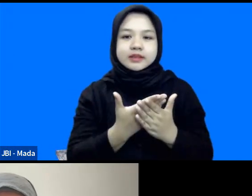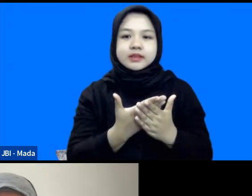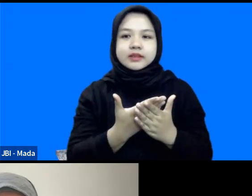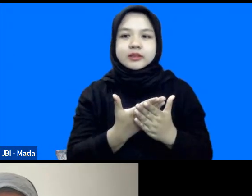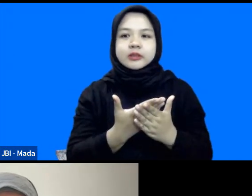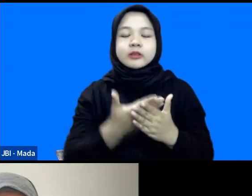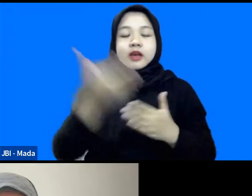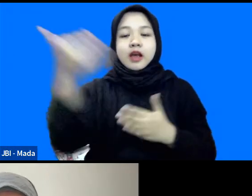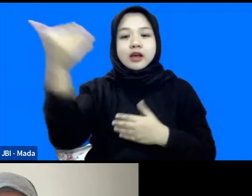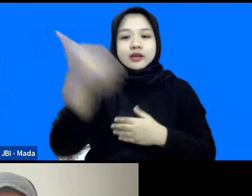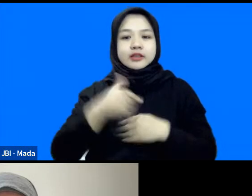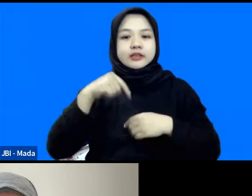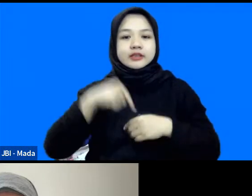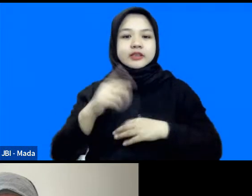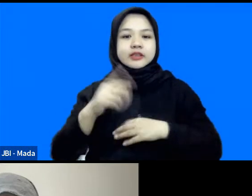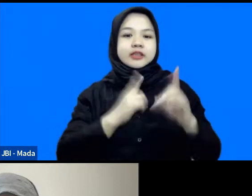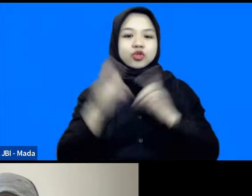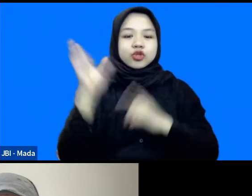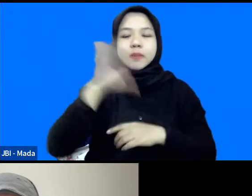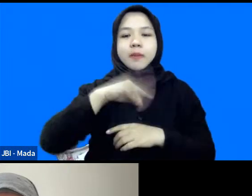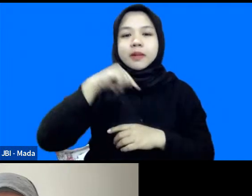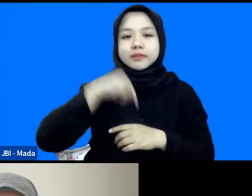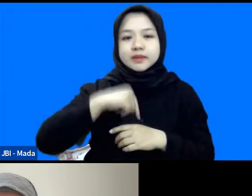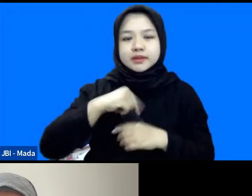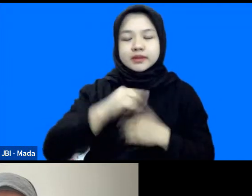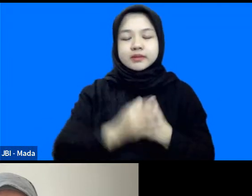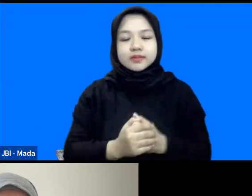membersamai kami pada diskusi pada malam hari ini.